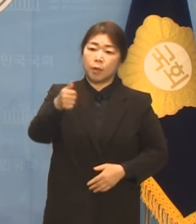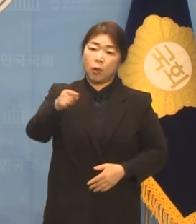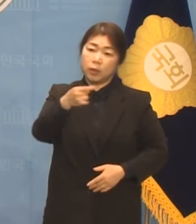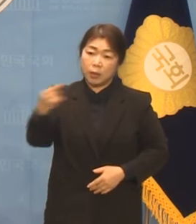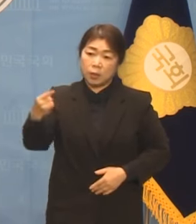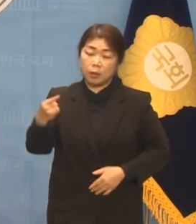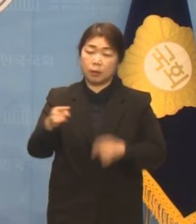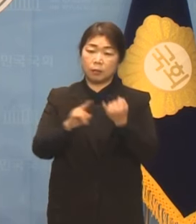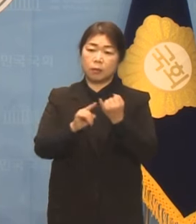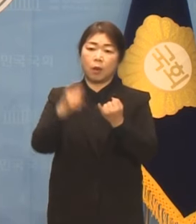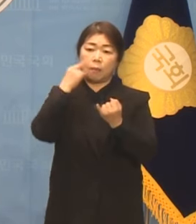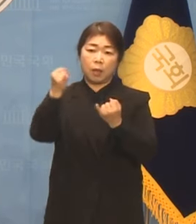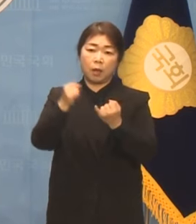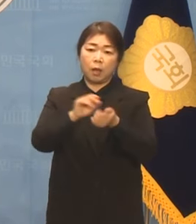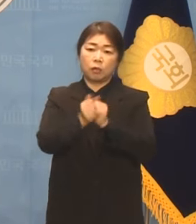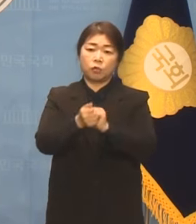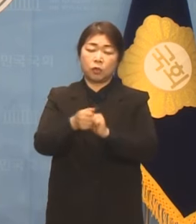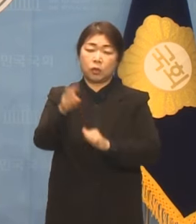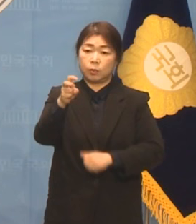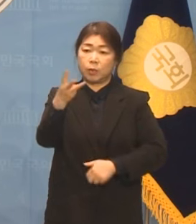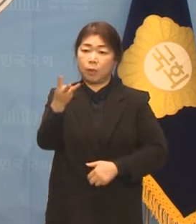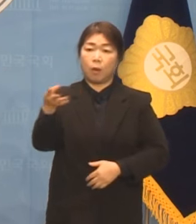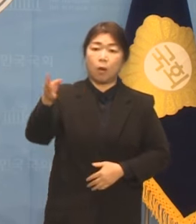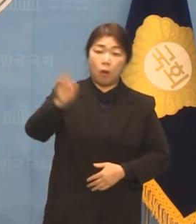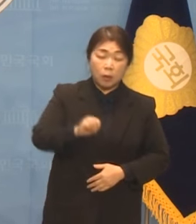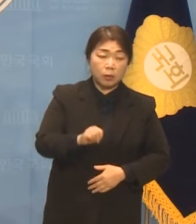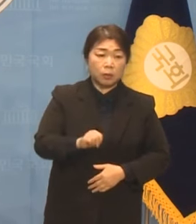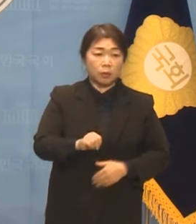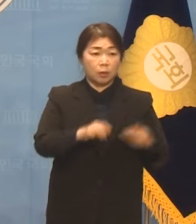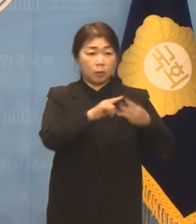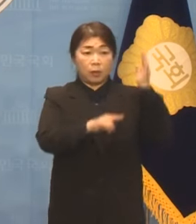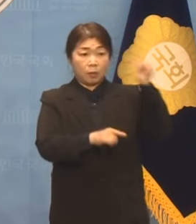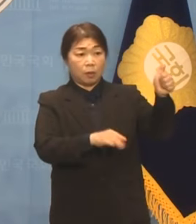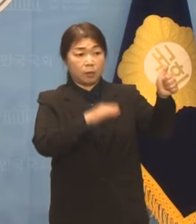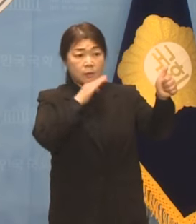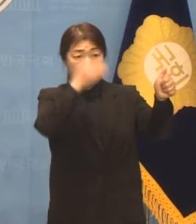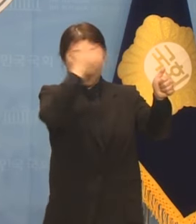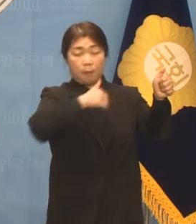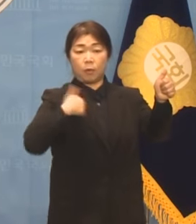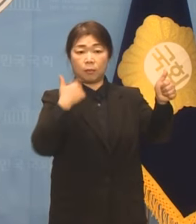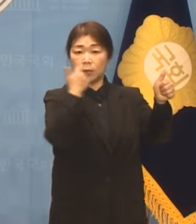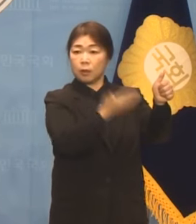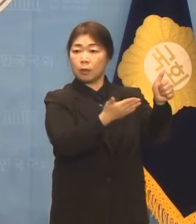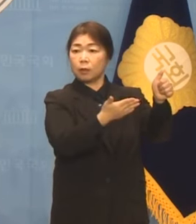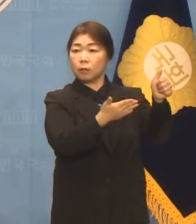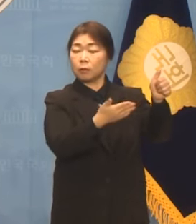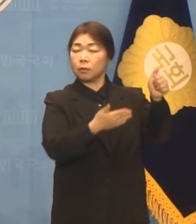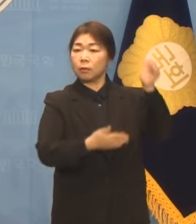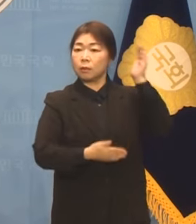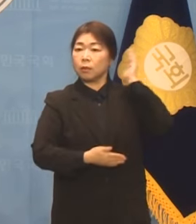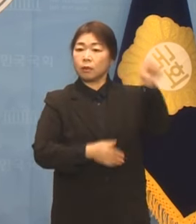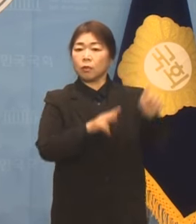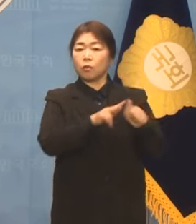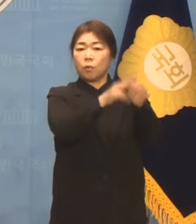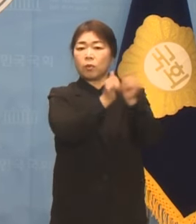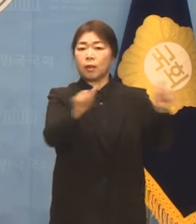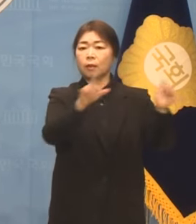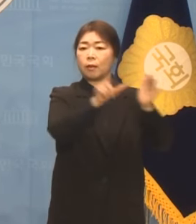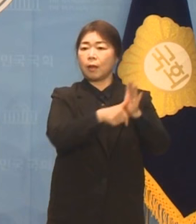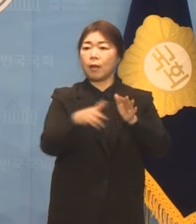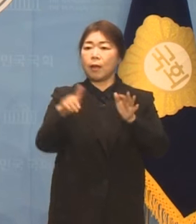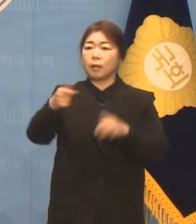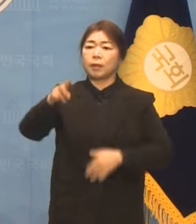주식 23억 이익, 윤 대통령 정말 몰랐습니까? 대선 후보 시절 김 여사가